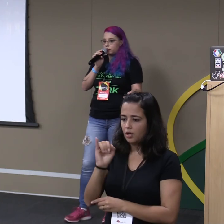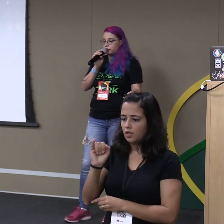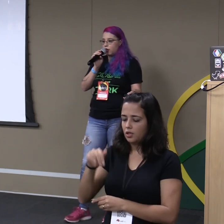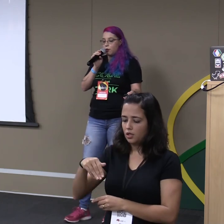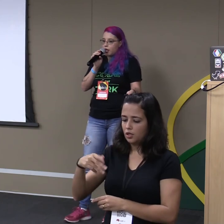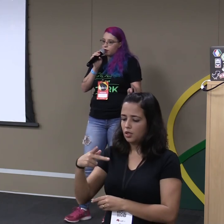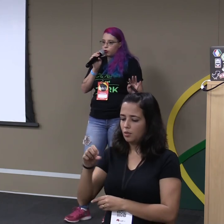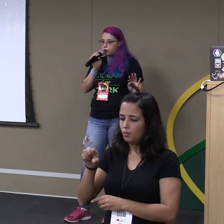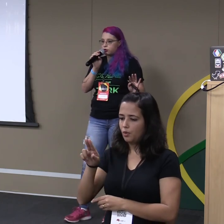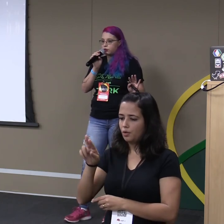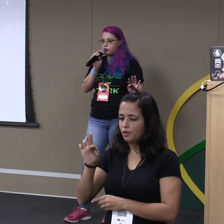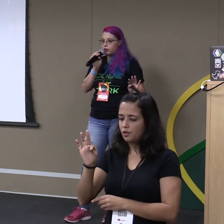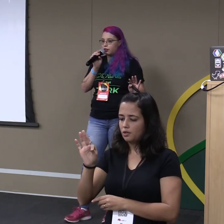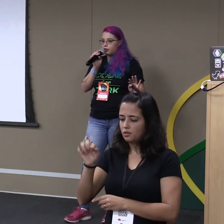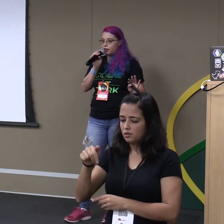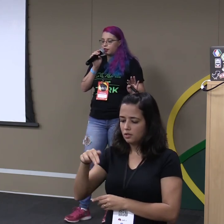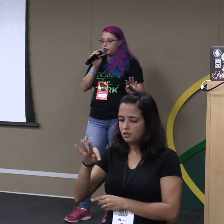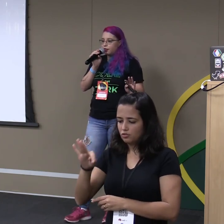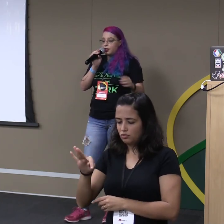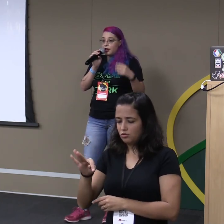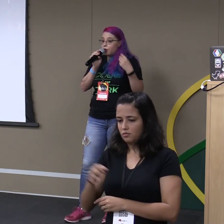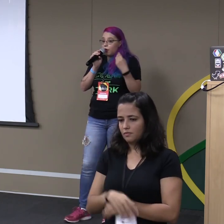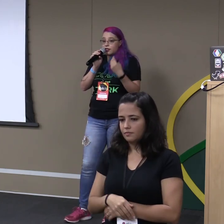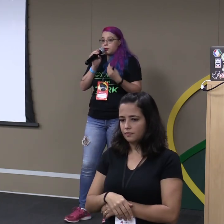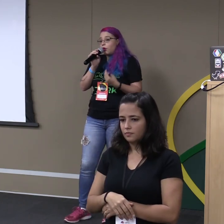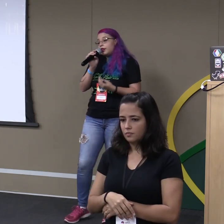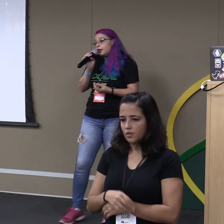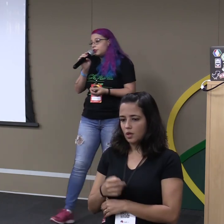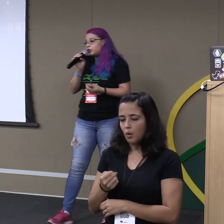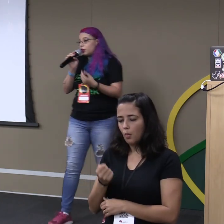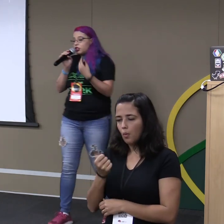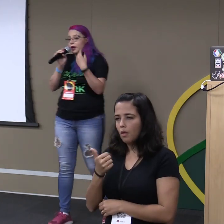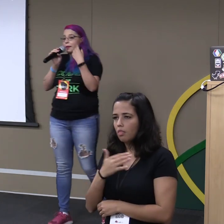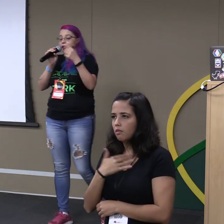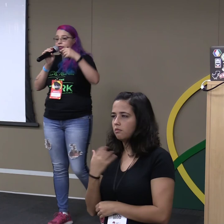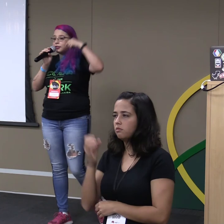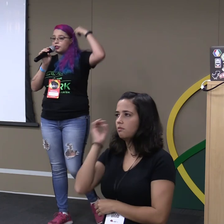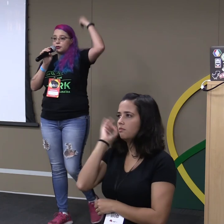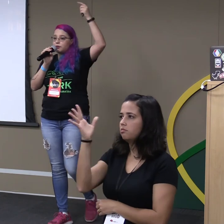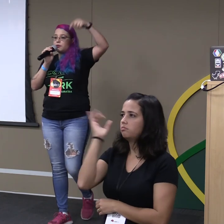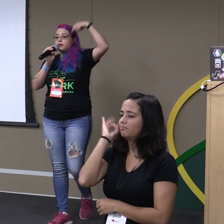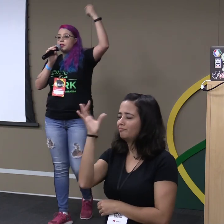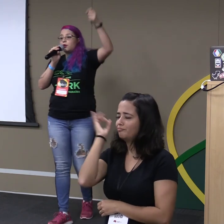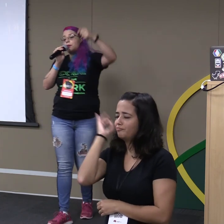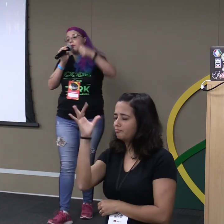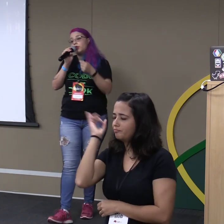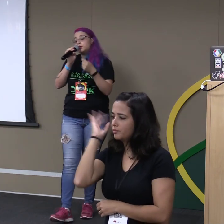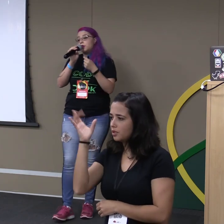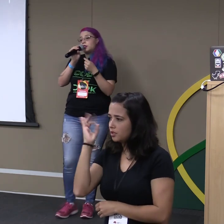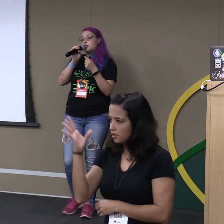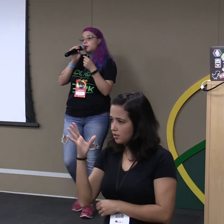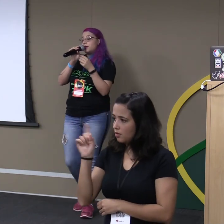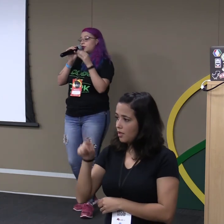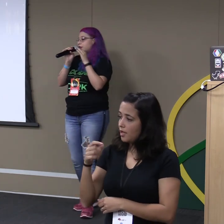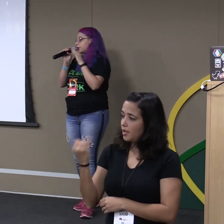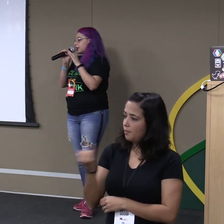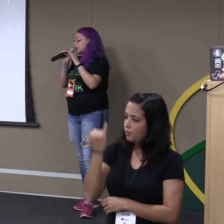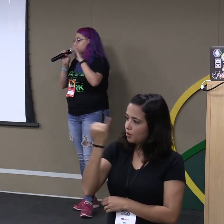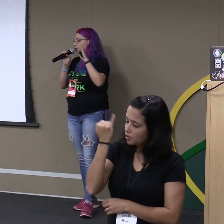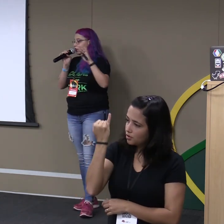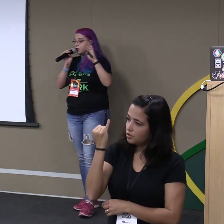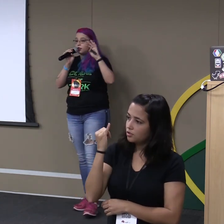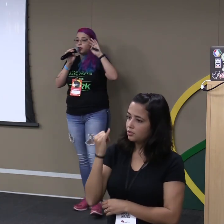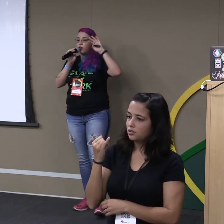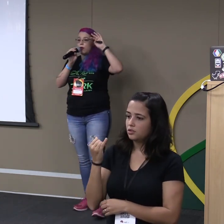aqui eu me recuso e aí eu quase morri de dor de cabeça de então é muito importante também você